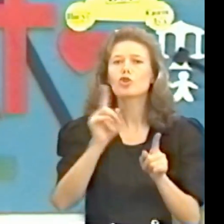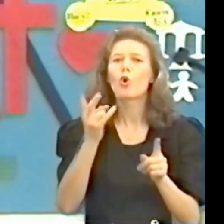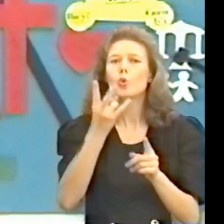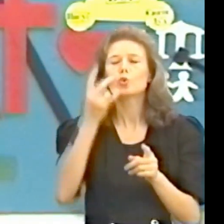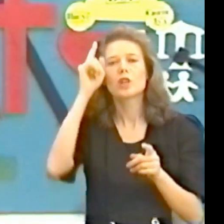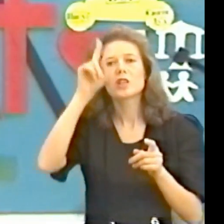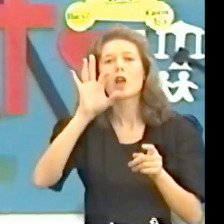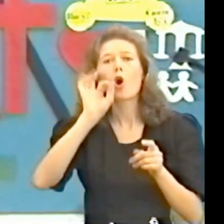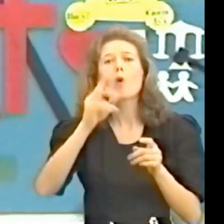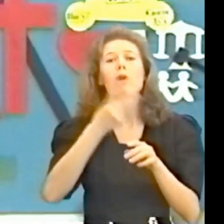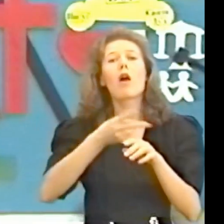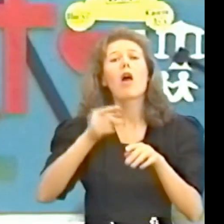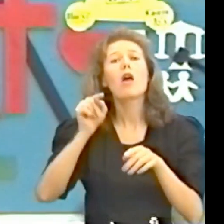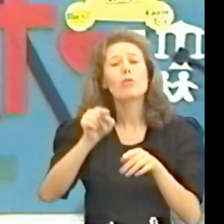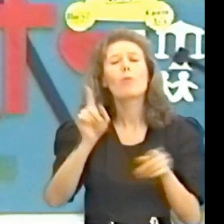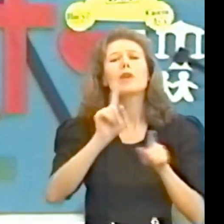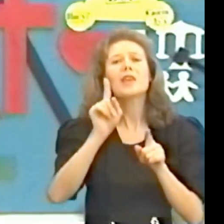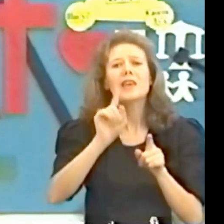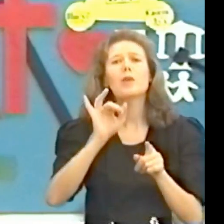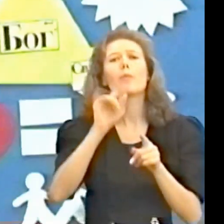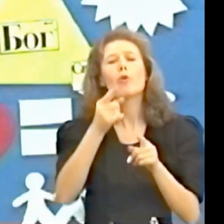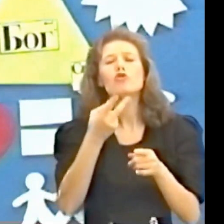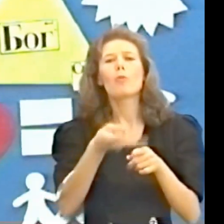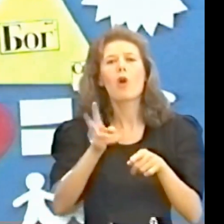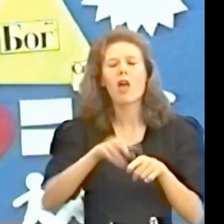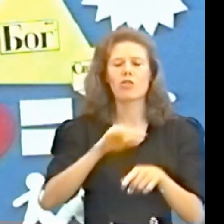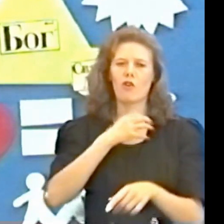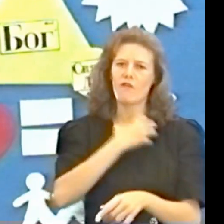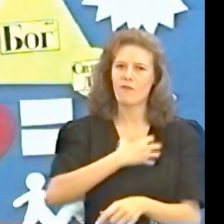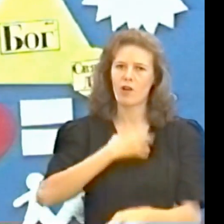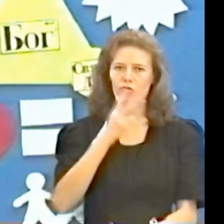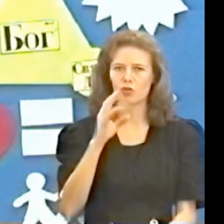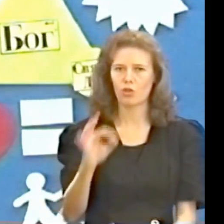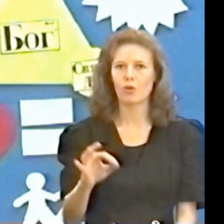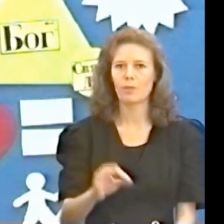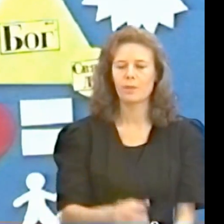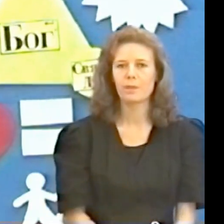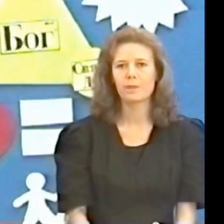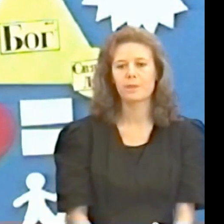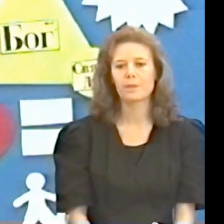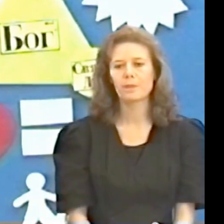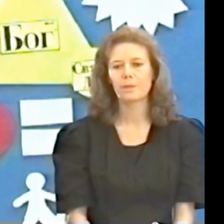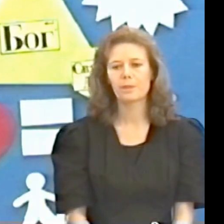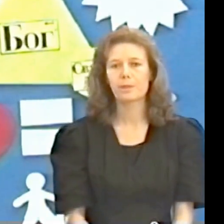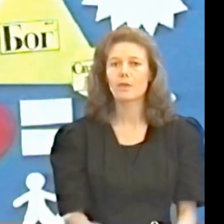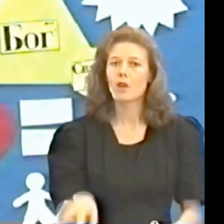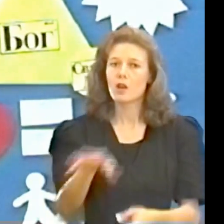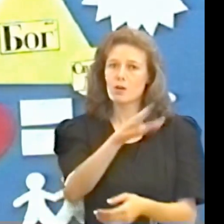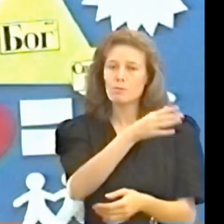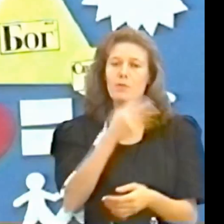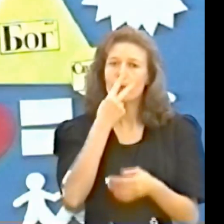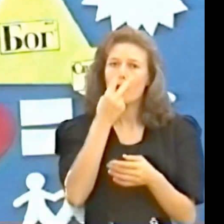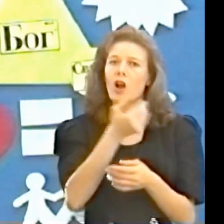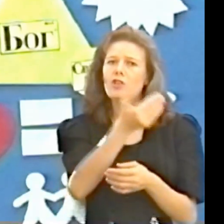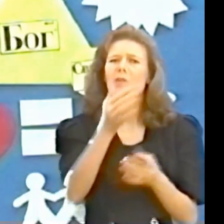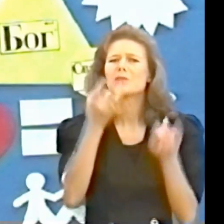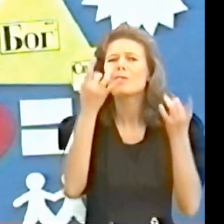об этом и почему это важно мы покажем вам с большой простотой характер